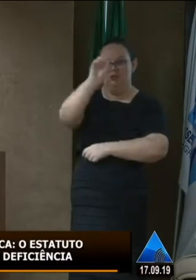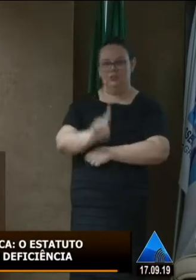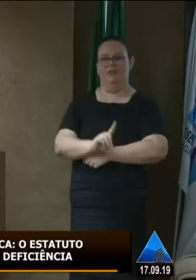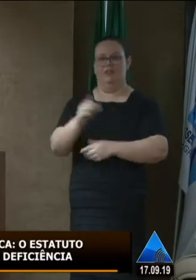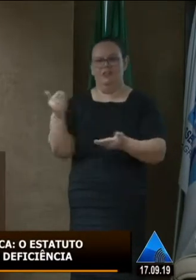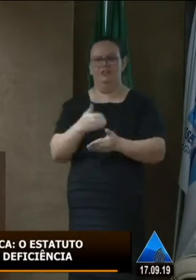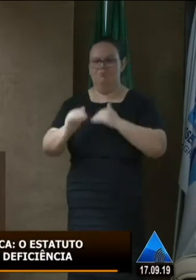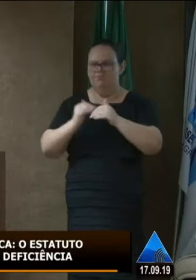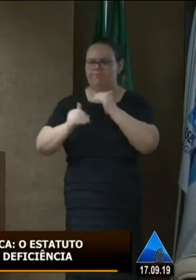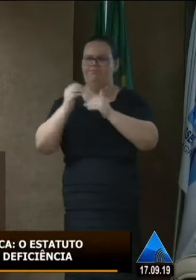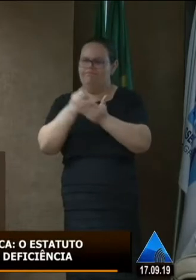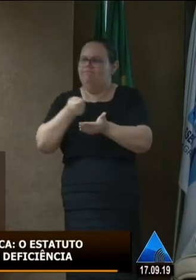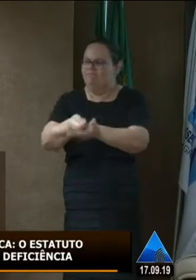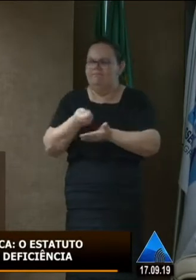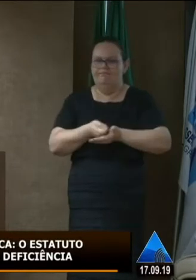já foram tão